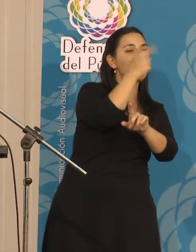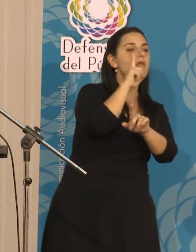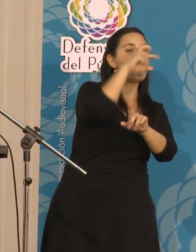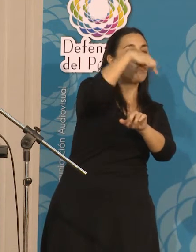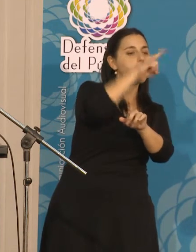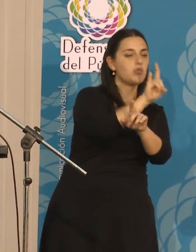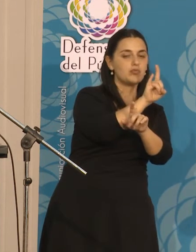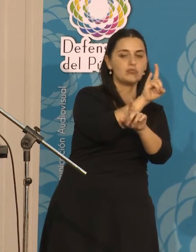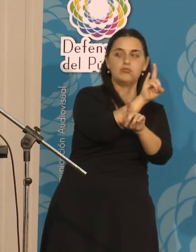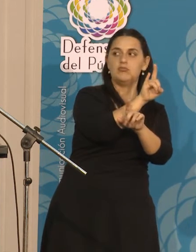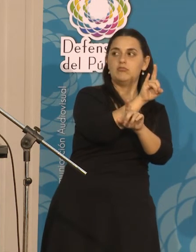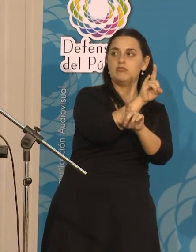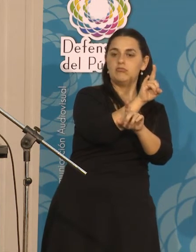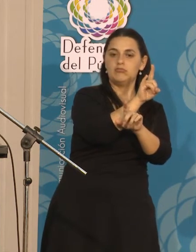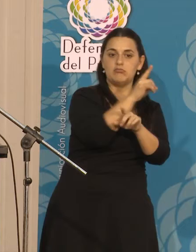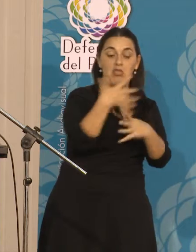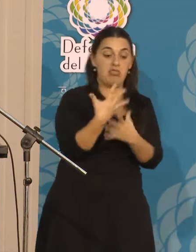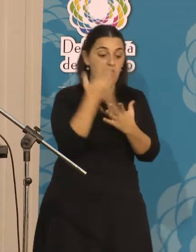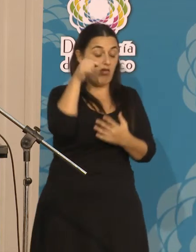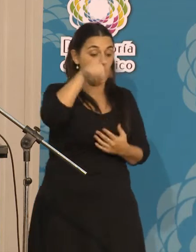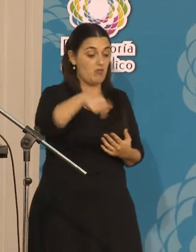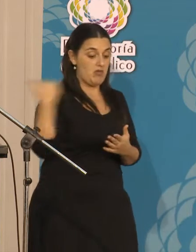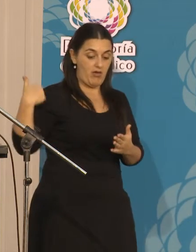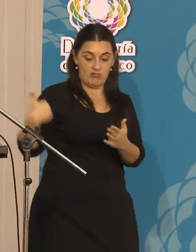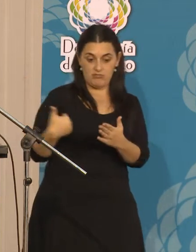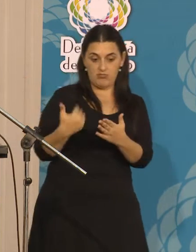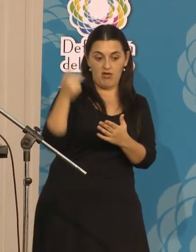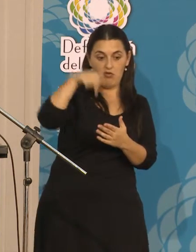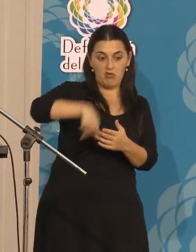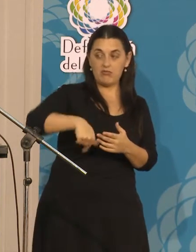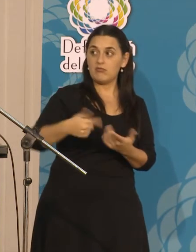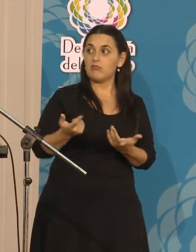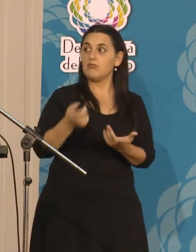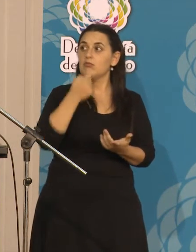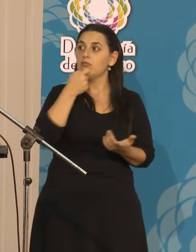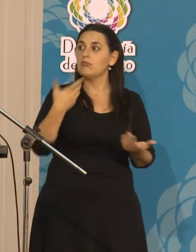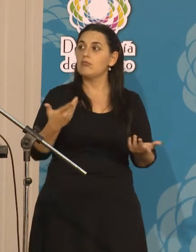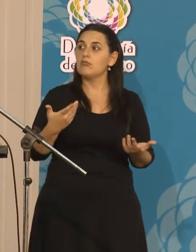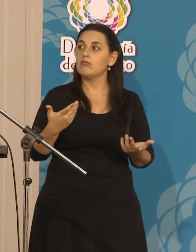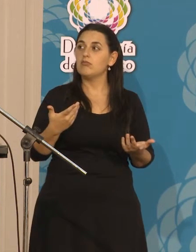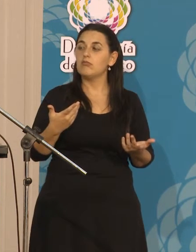Y hoy, bueno, sintonizar, por ejemplo,